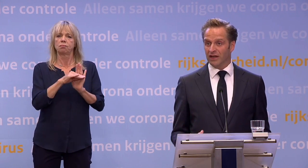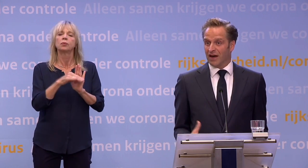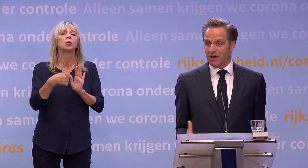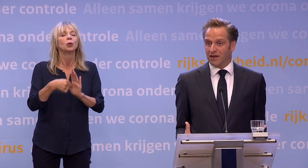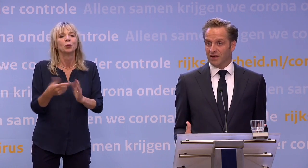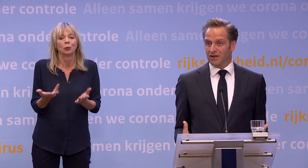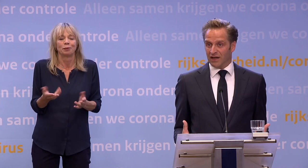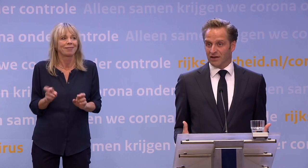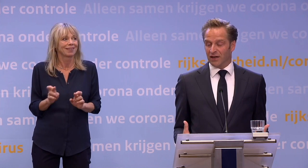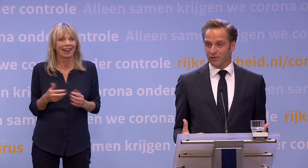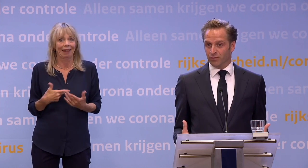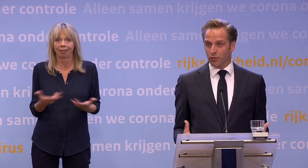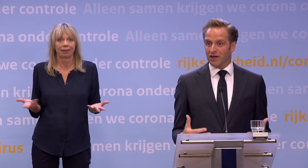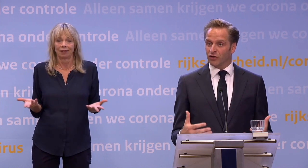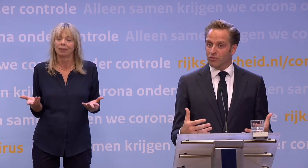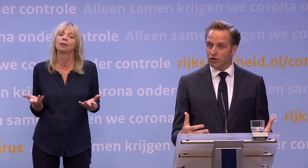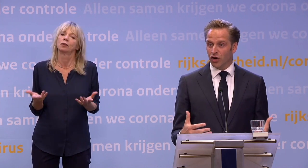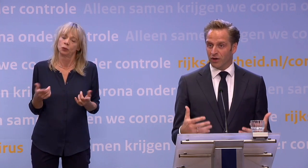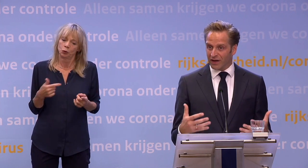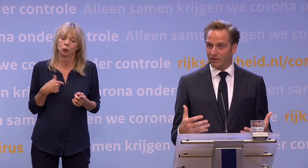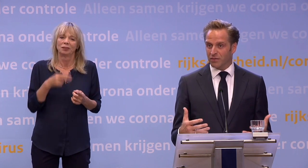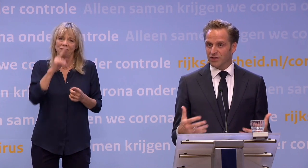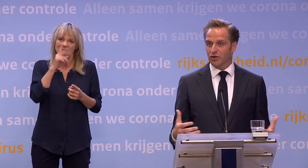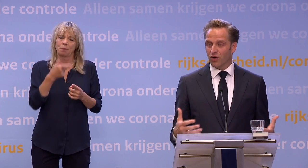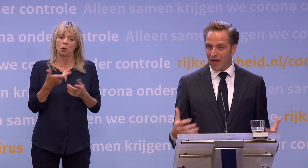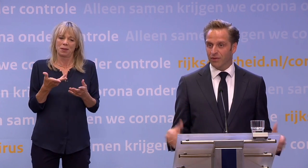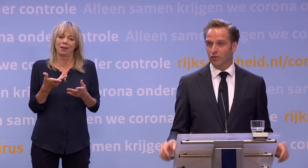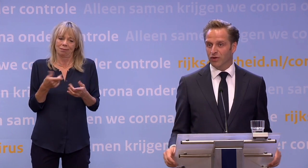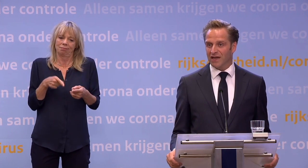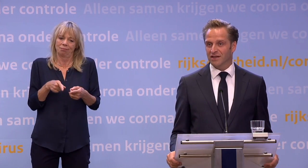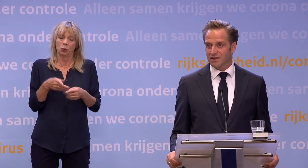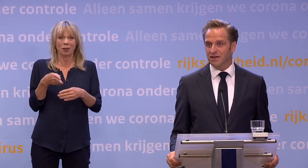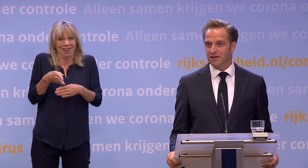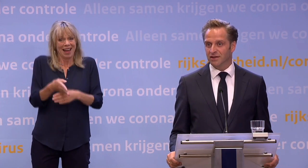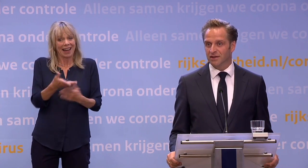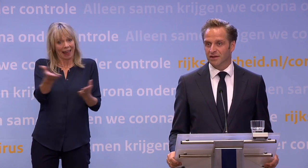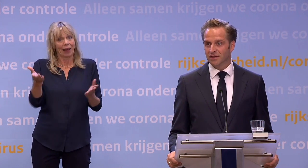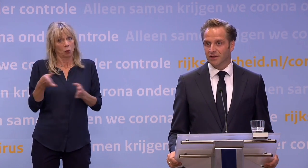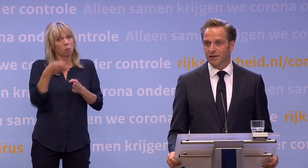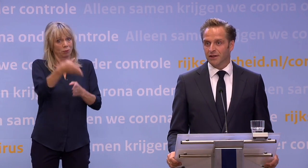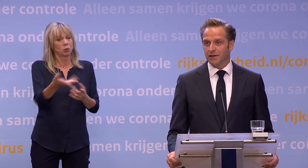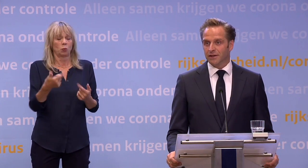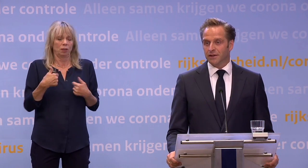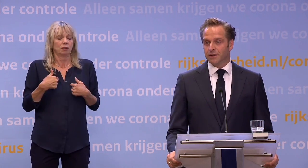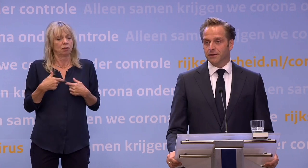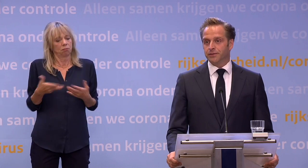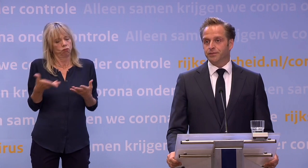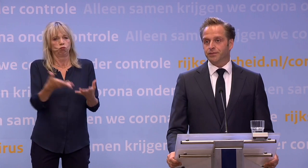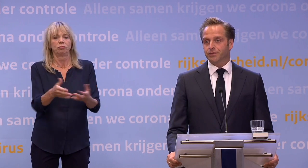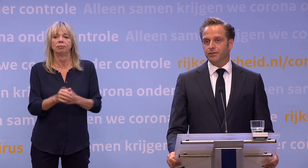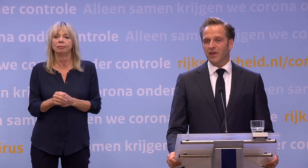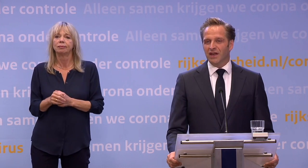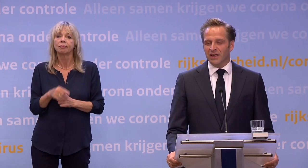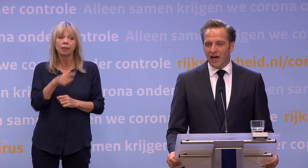grond. En daarmee, ja, inderdaad, probeer je tegemoet te komen aan het recht dat mensen ook gewoon hebben... ...om hun naasten te zien. Gaat u daar ook op handhaven als het een recht